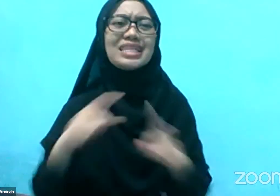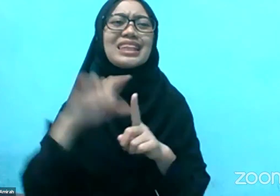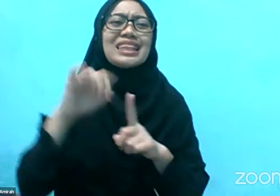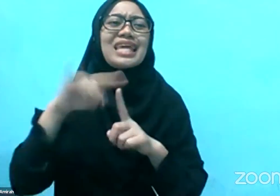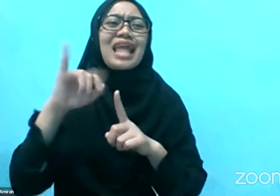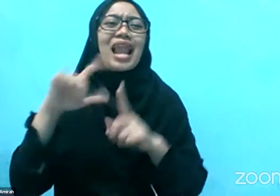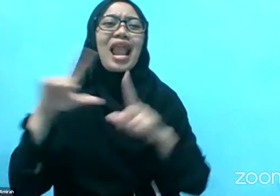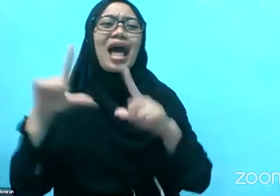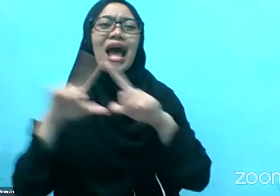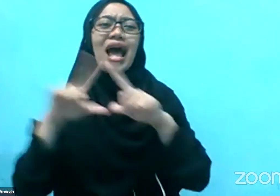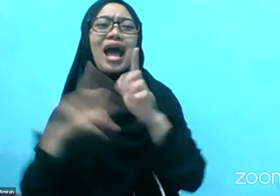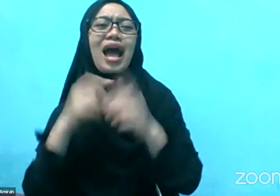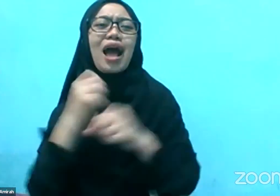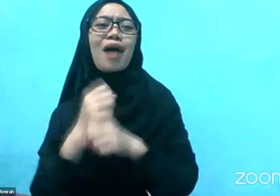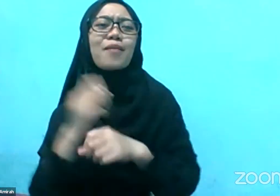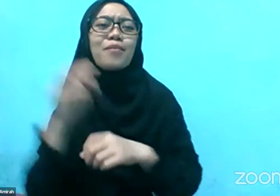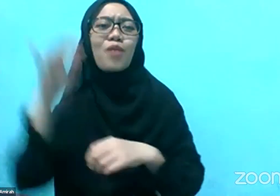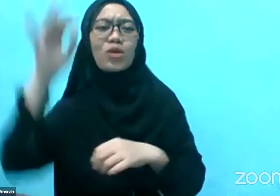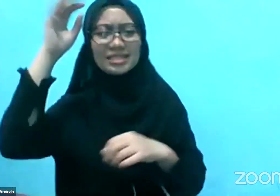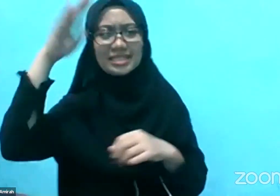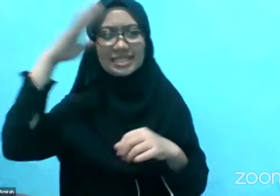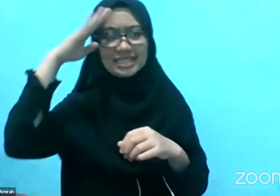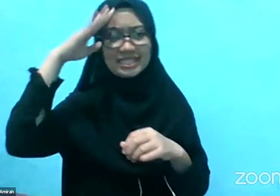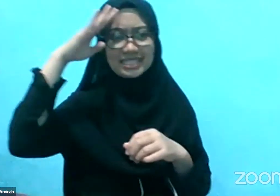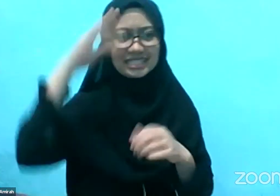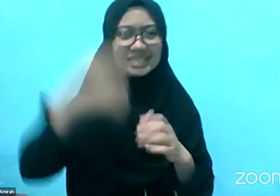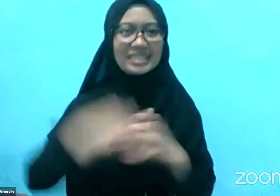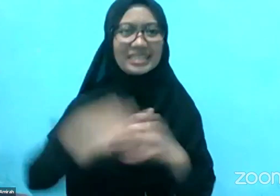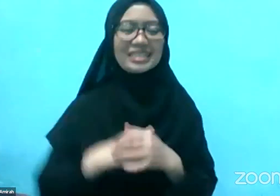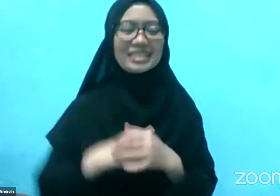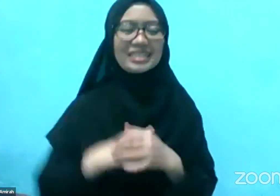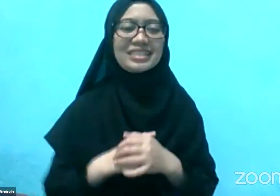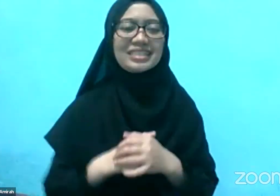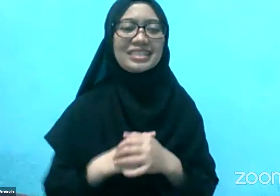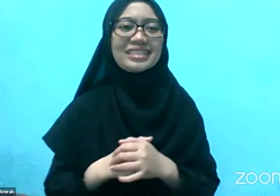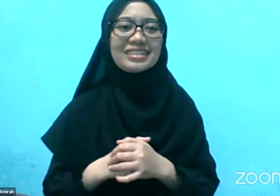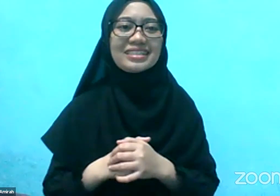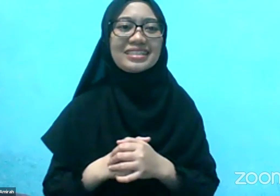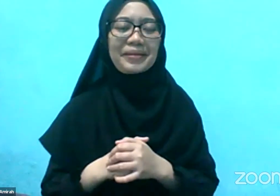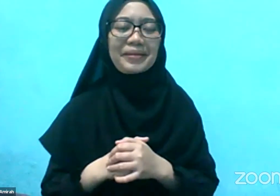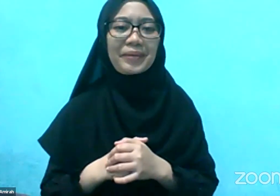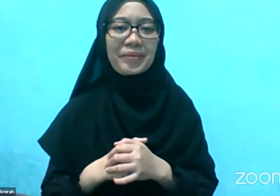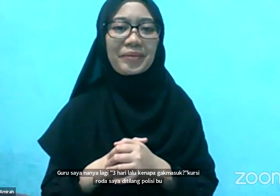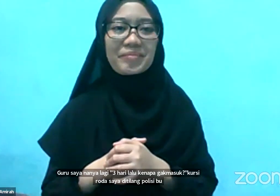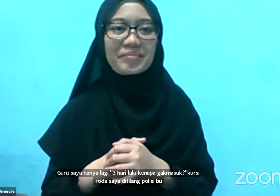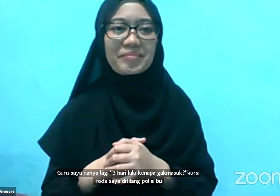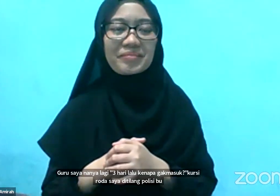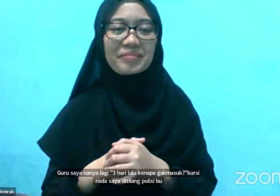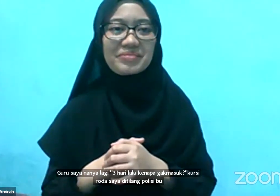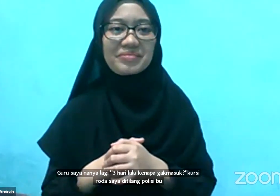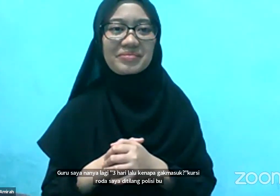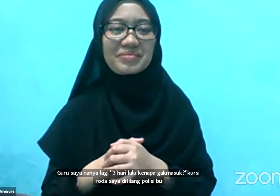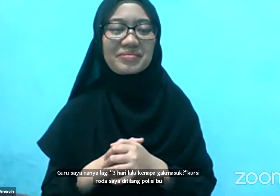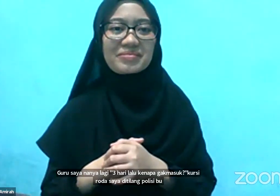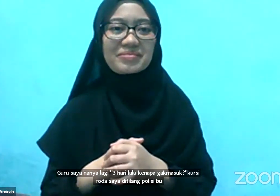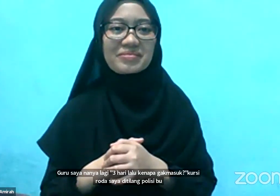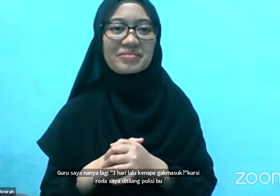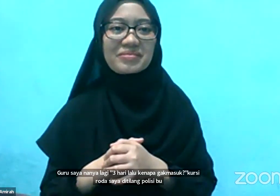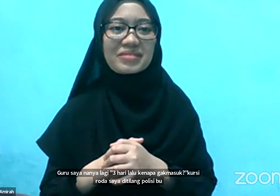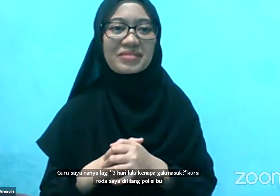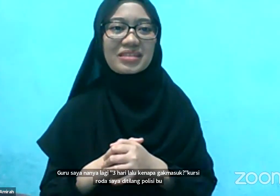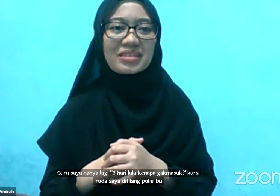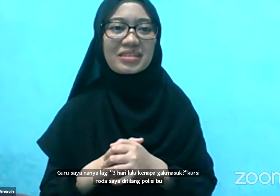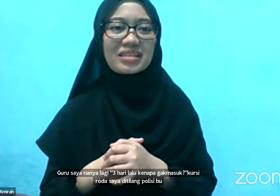Ini ya Berkat adanya Undang-Undang nomor 19 tahun 2011 Tolong dikoreksi kalau salah